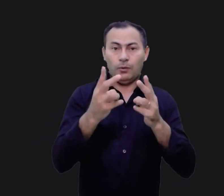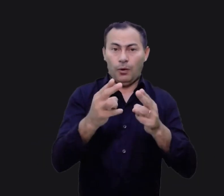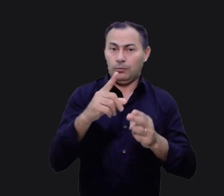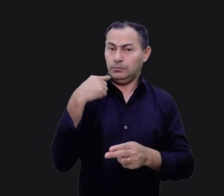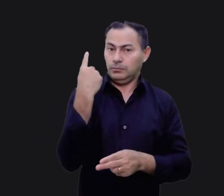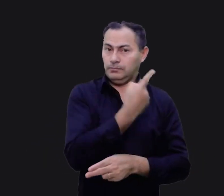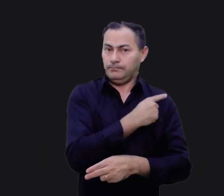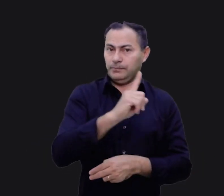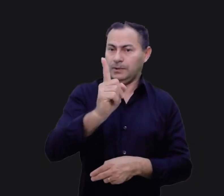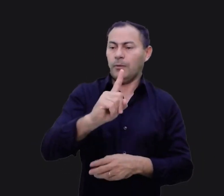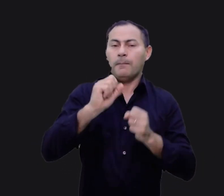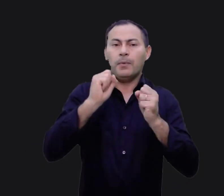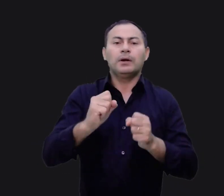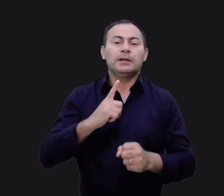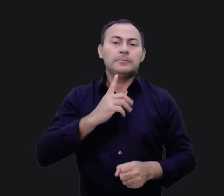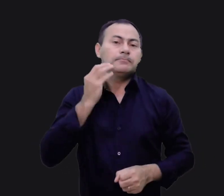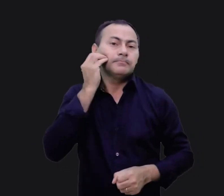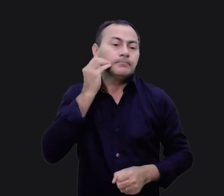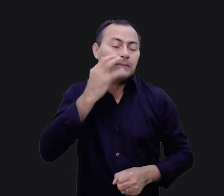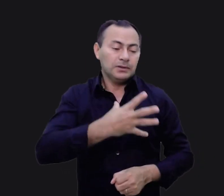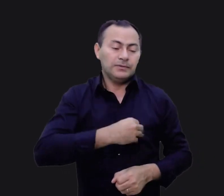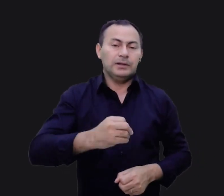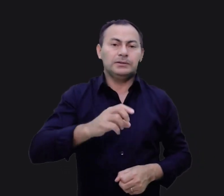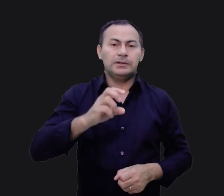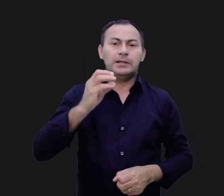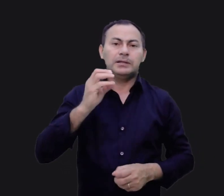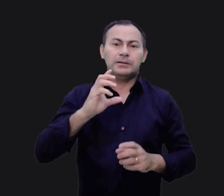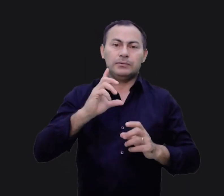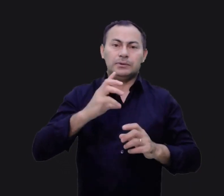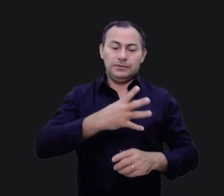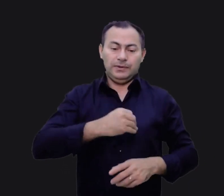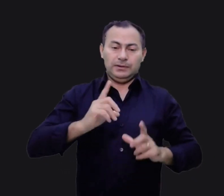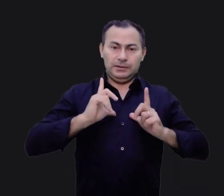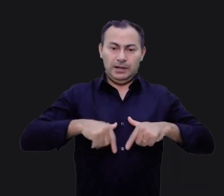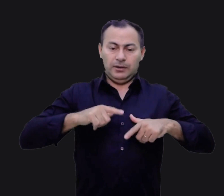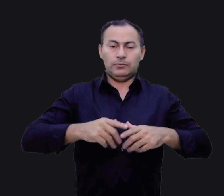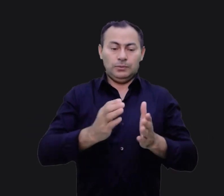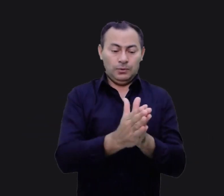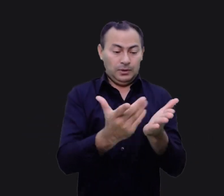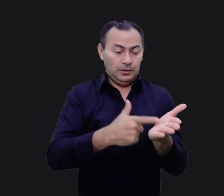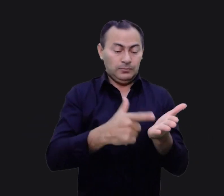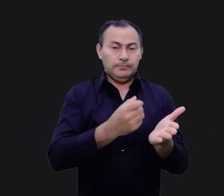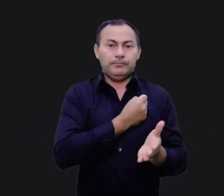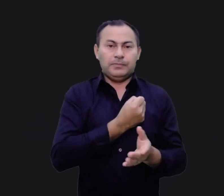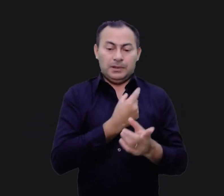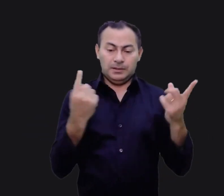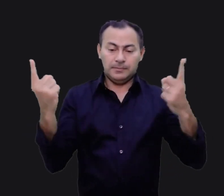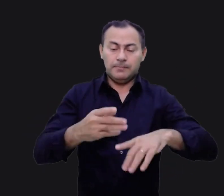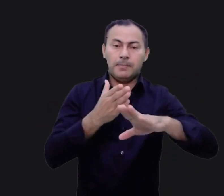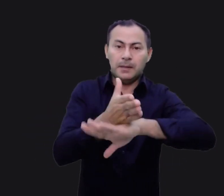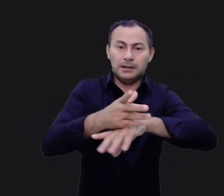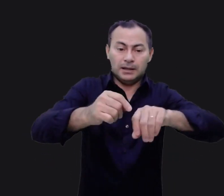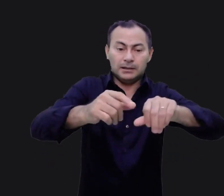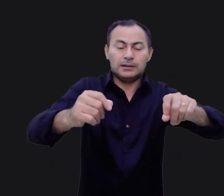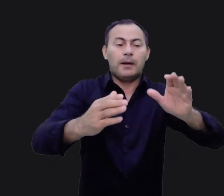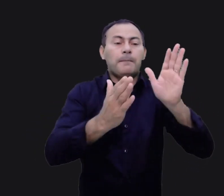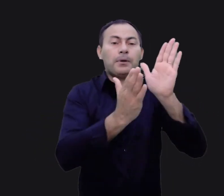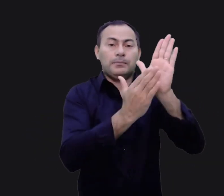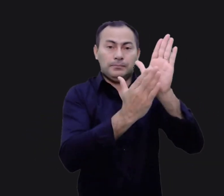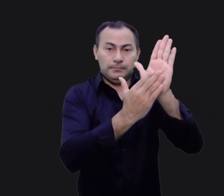Conosco, podemos lucrar com as experiências dos filhos de Israel no livro de Números. E sermos desafiados a entrar na terra prometida.